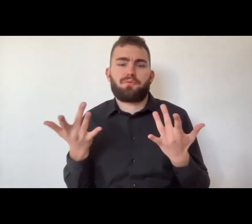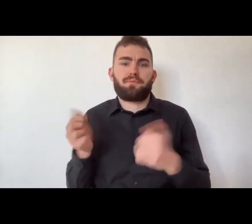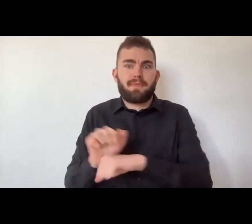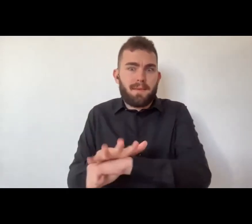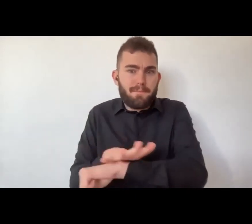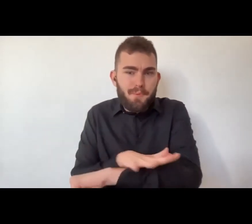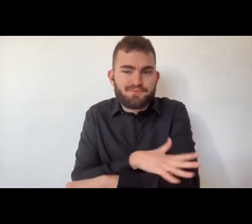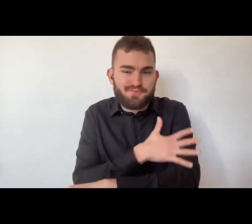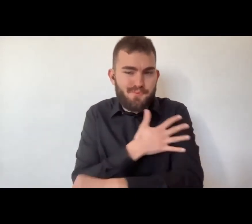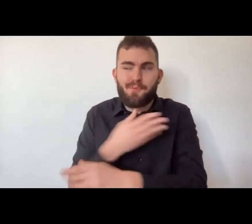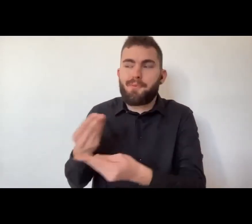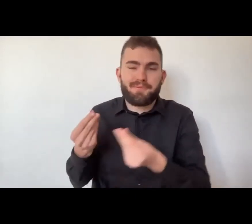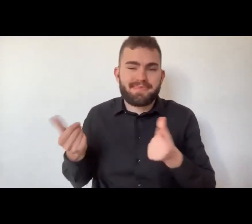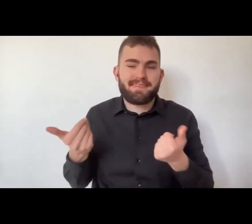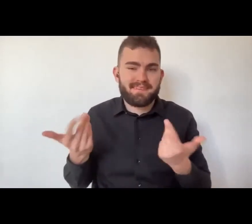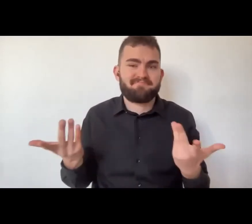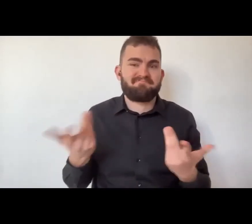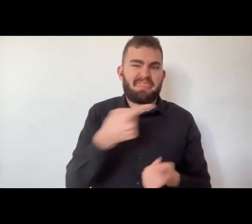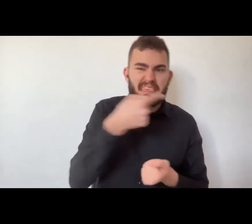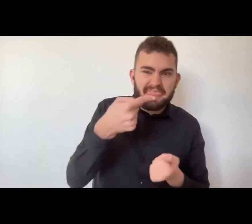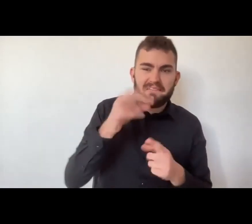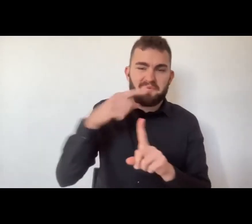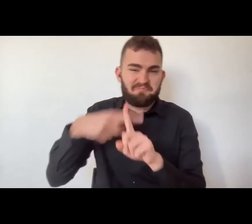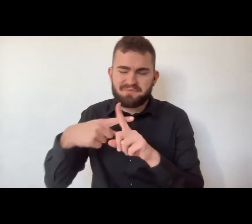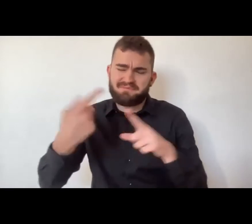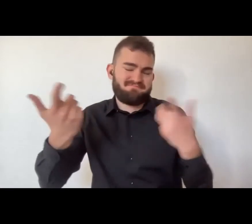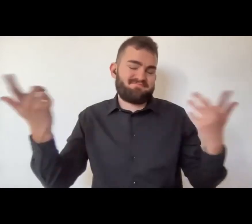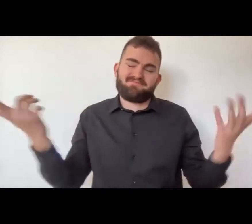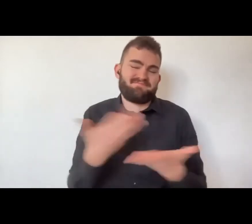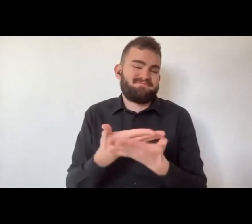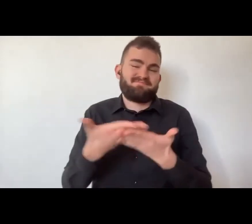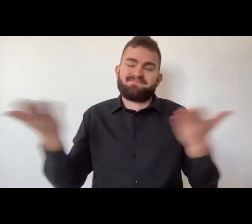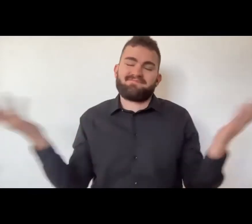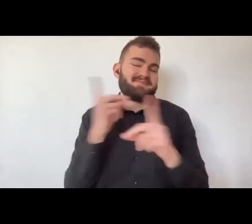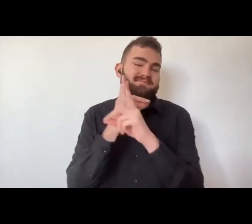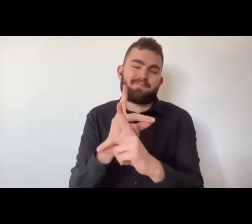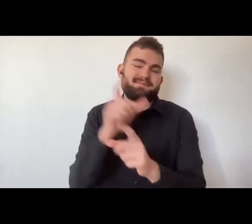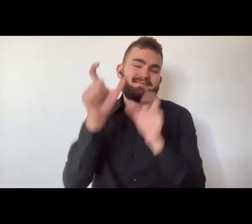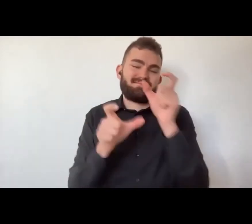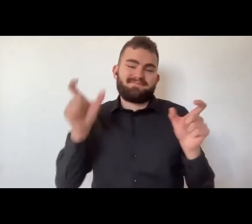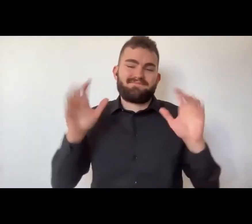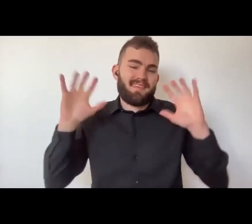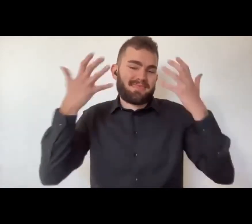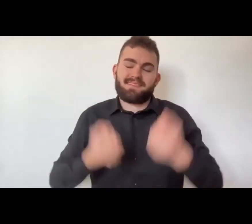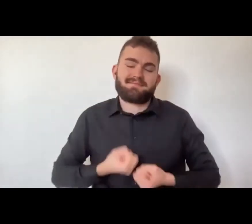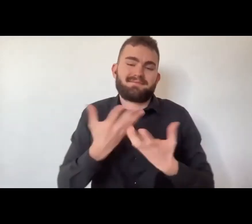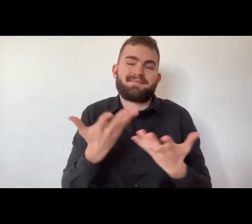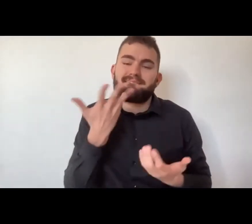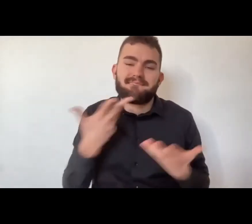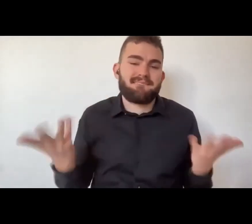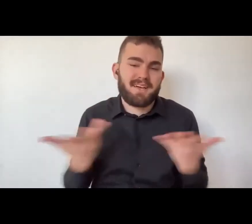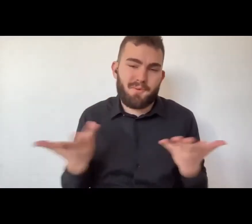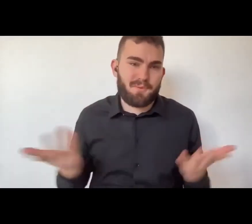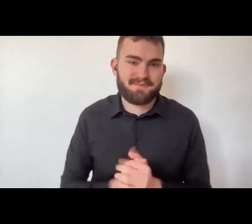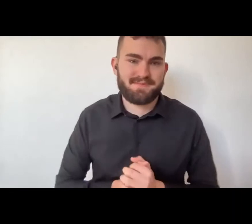profonde, a volte un po' più leggera, ci può emozionare, ci può far anche rattristare. Questa è l